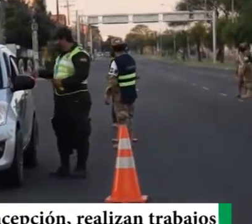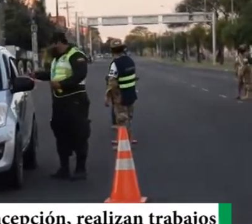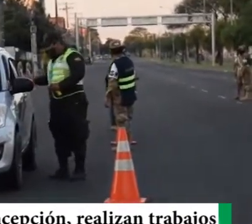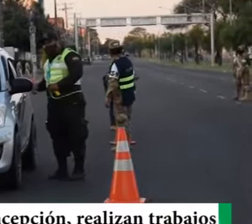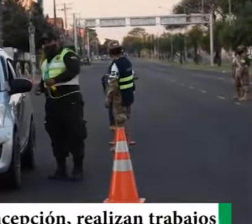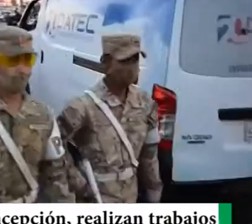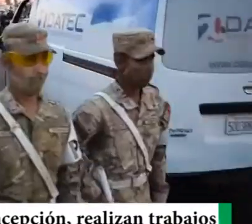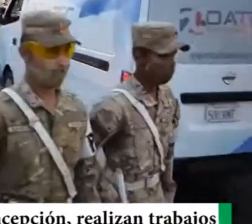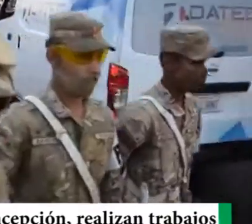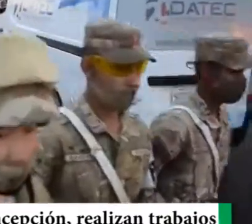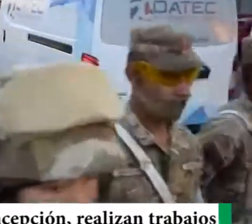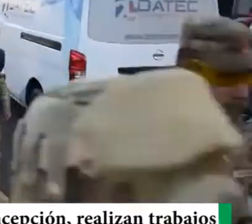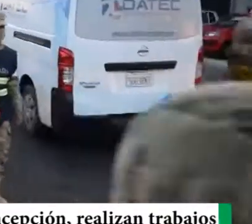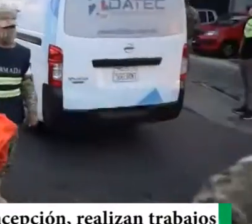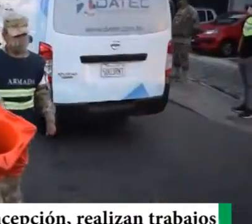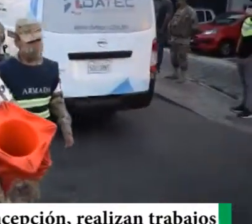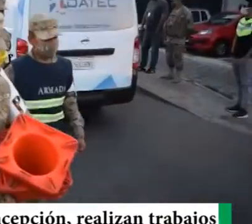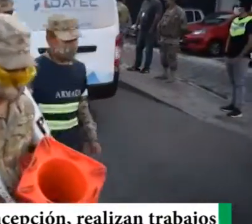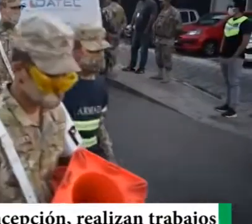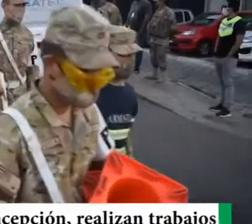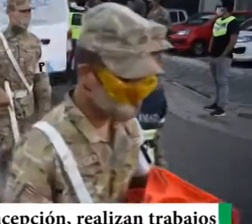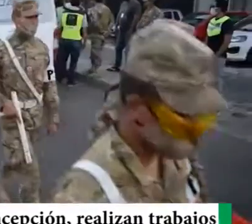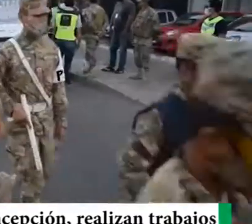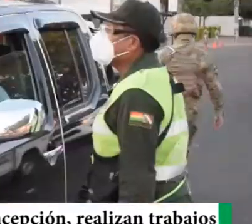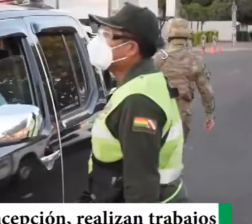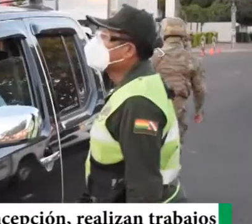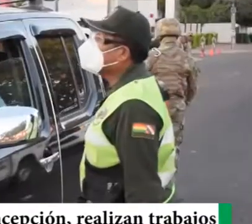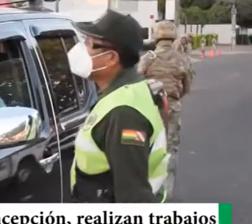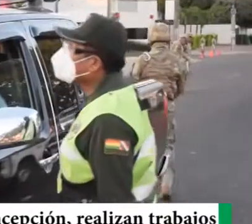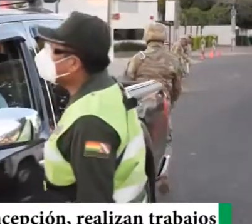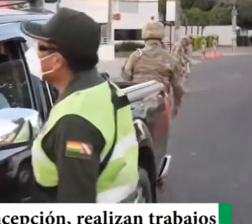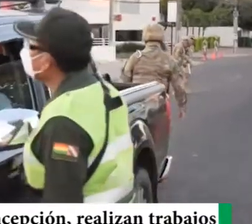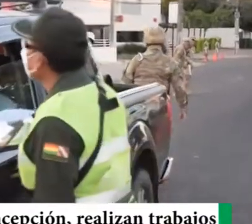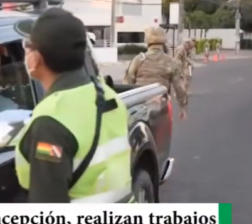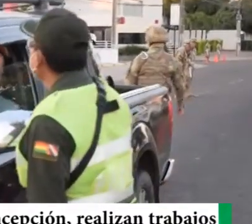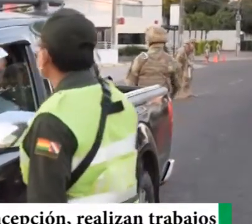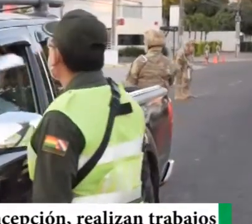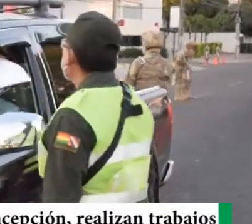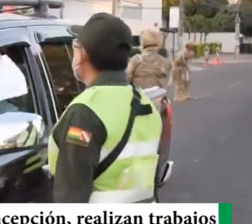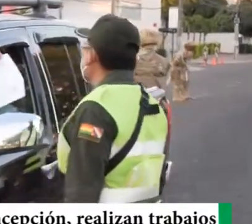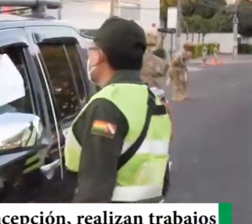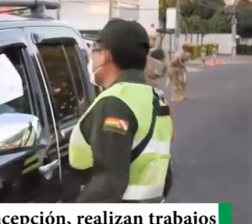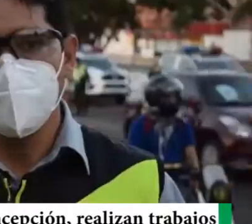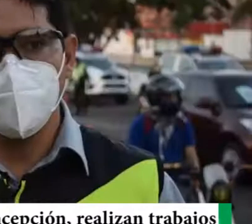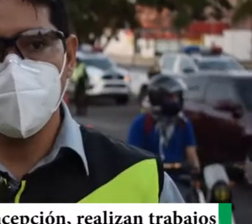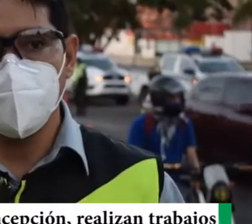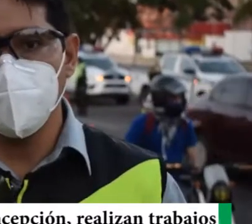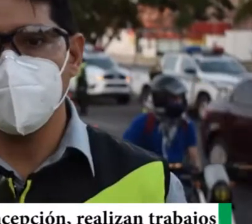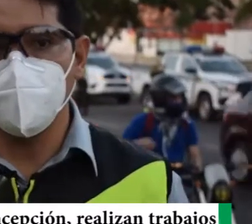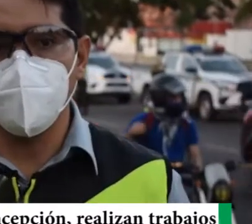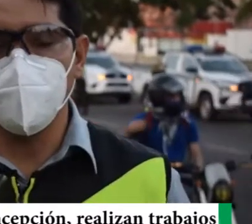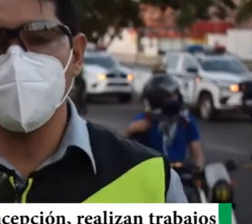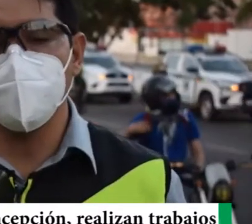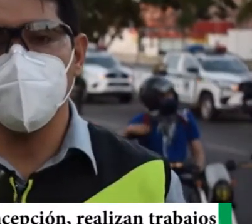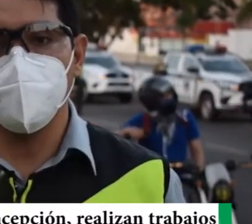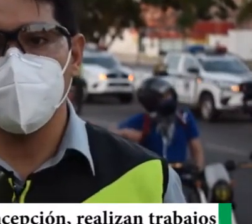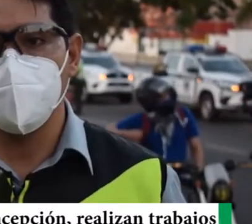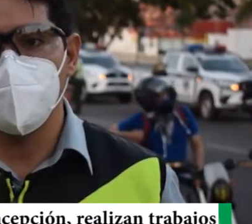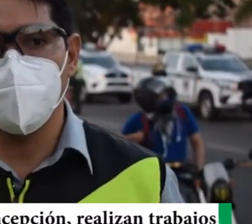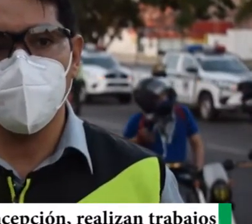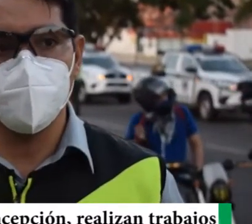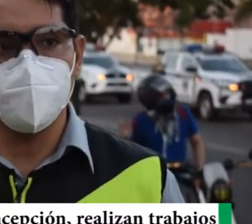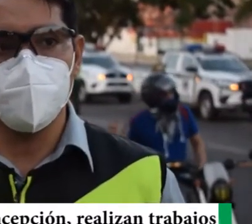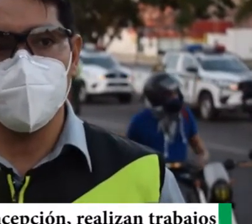ordenada, hacemos recuerdo, que a partir de las cinco, queda restringida, toda circulación, de vehículos, tanto privados, como públicos, solamente pueden circular, los que tienen